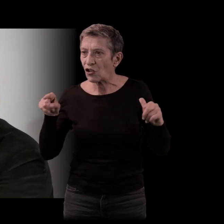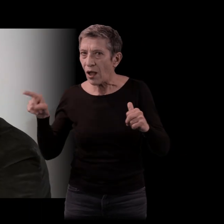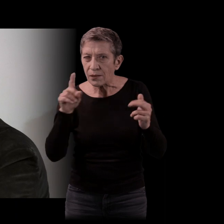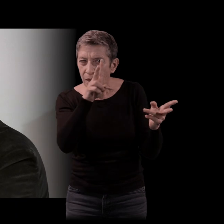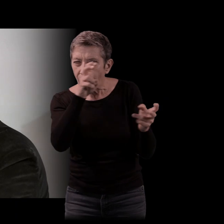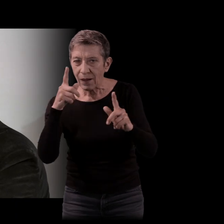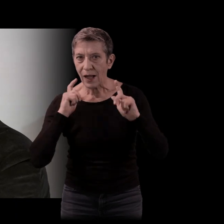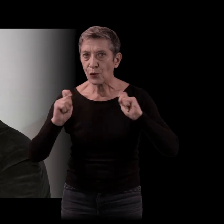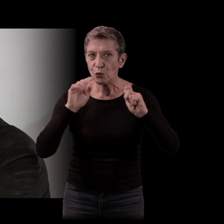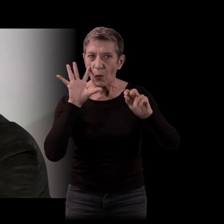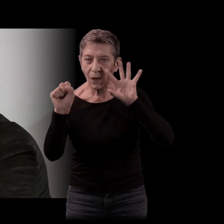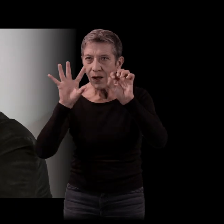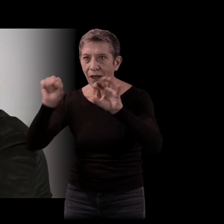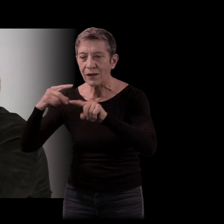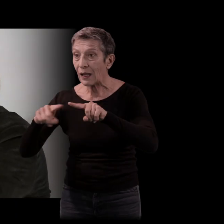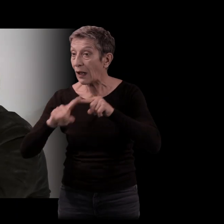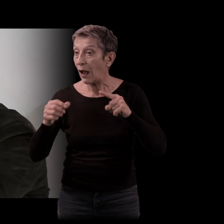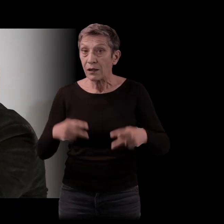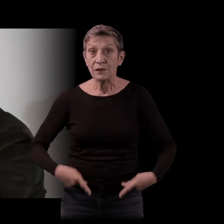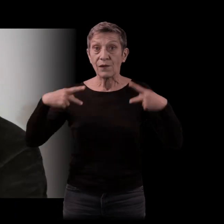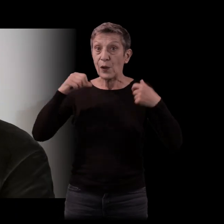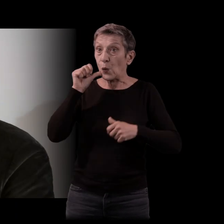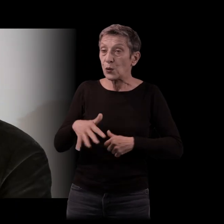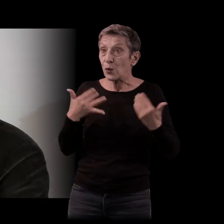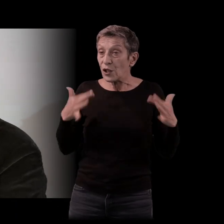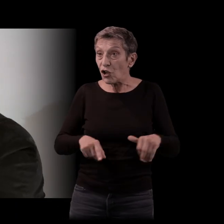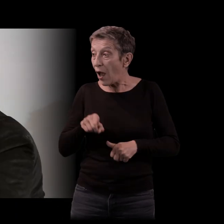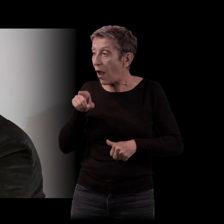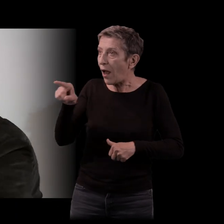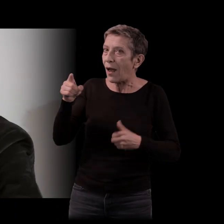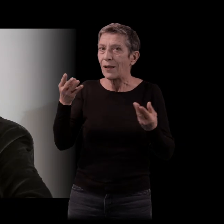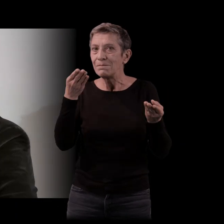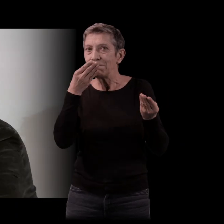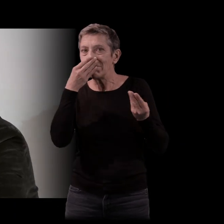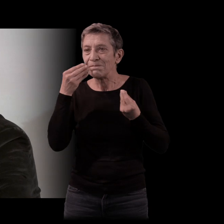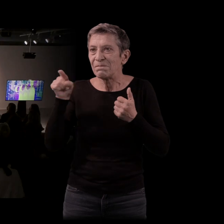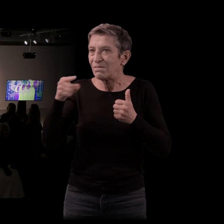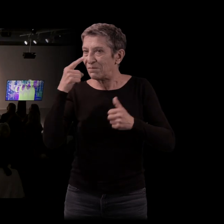choses du quotidien et vous déduisiez déjà quelques petites choses sur l'état du monde ?